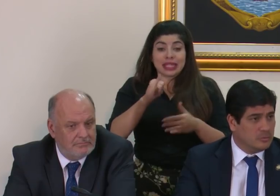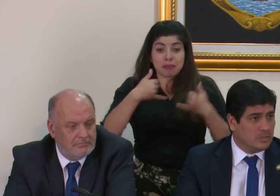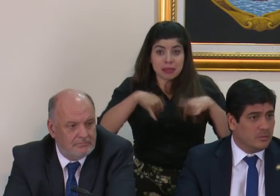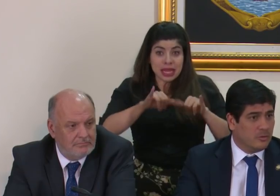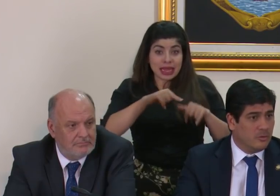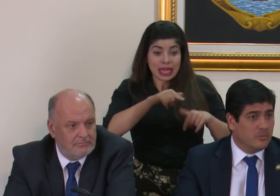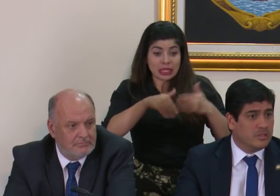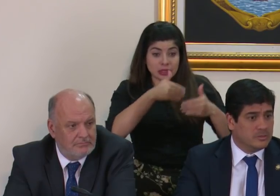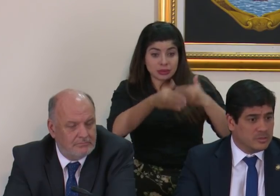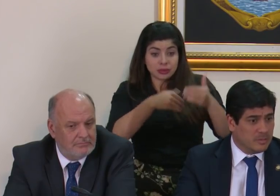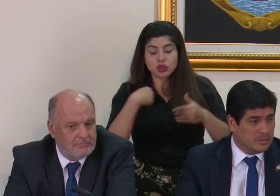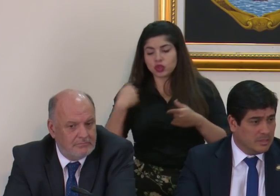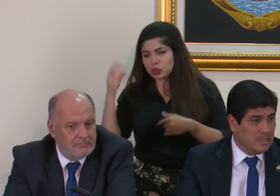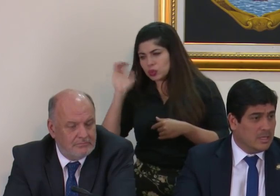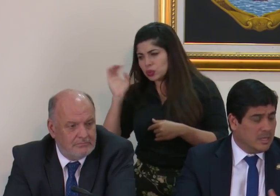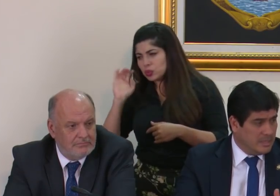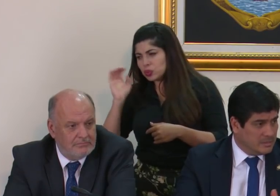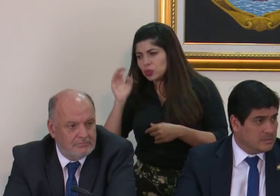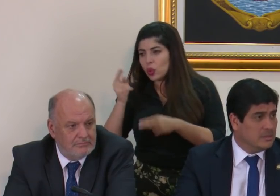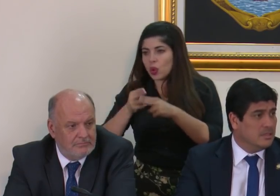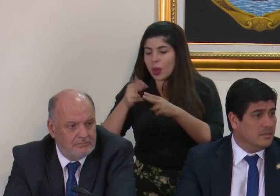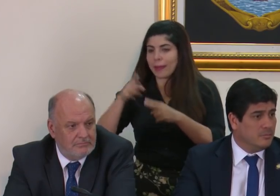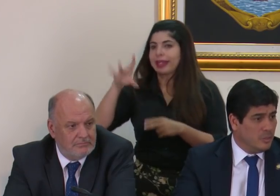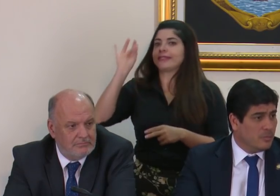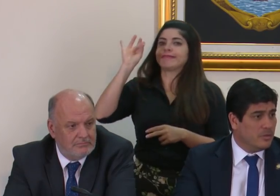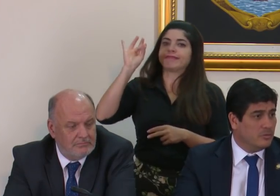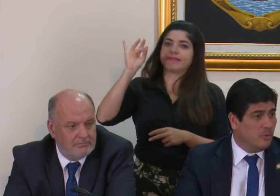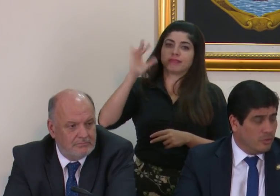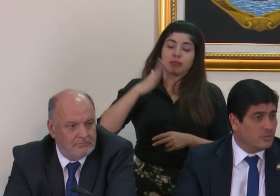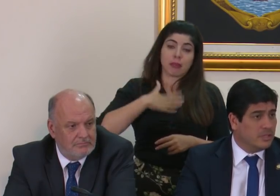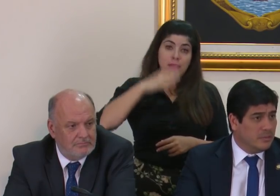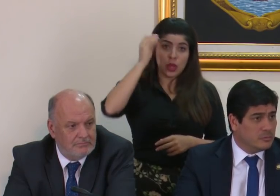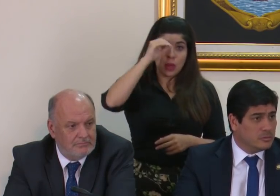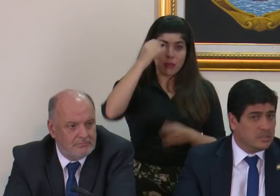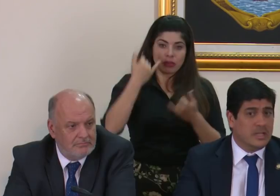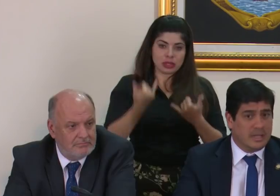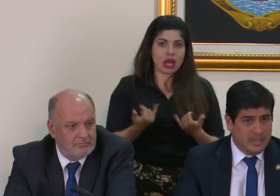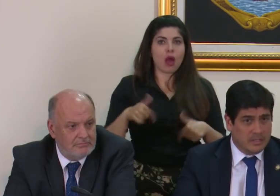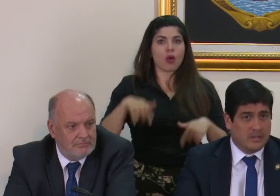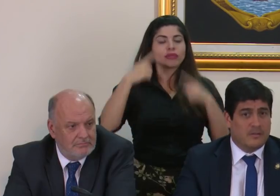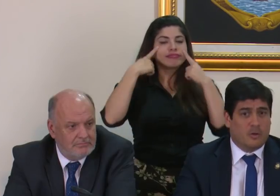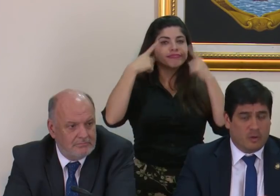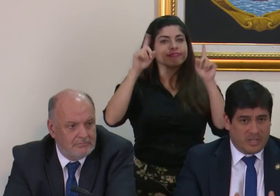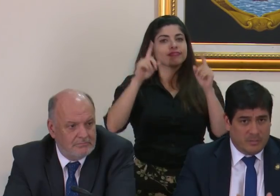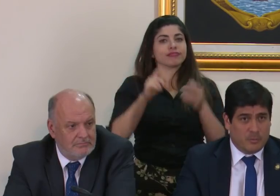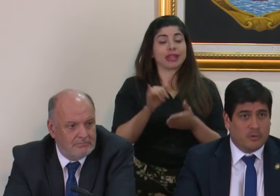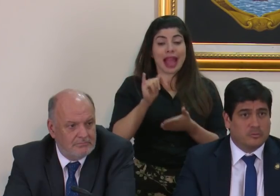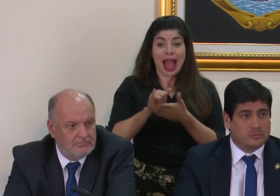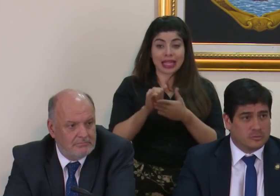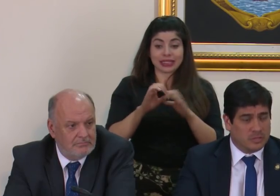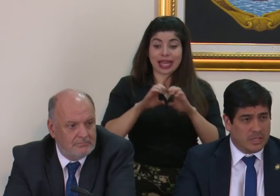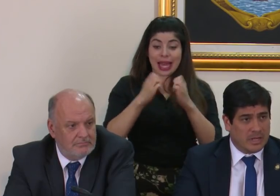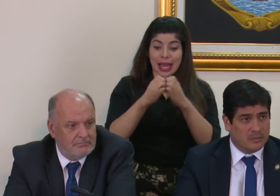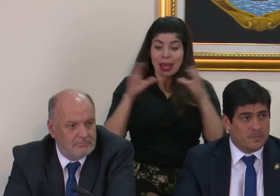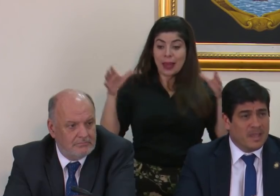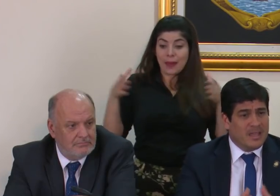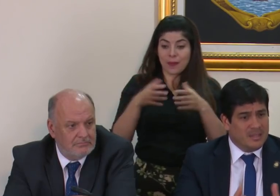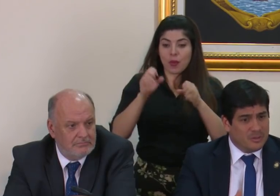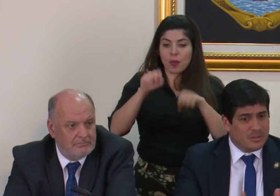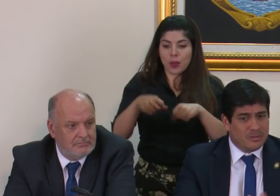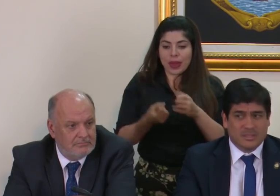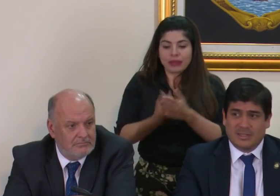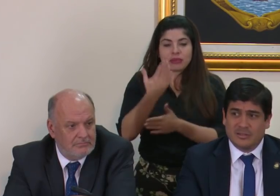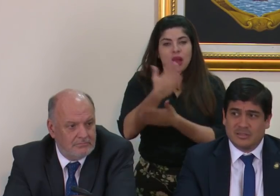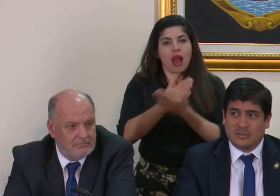buscamos al mejor nombre y dichosamente es mi opinión hoy lo tenemos y ahí como equipo podemos consolidar algo